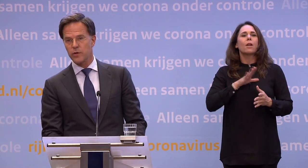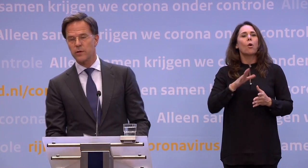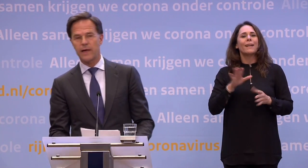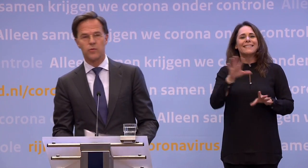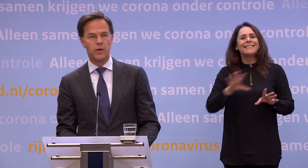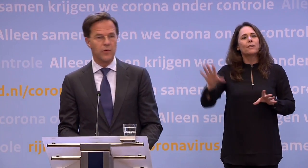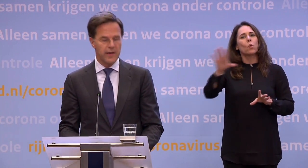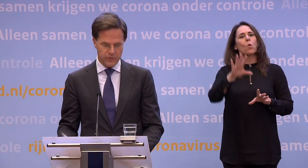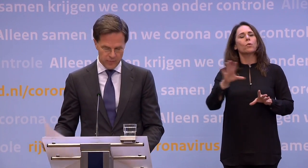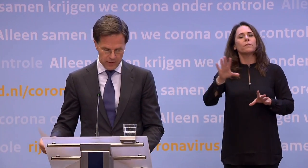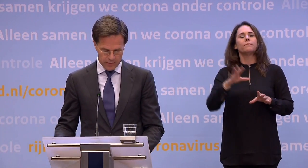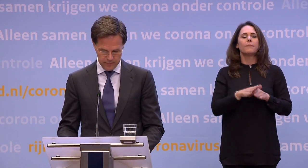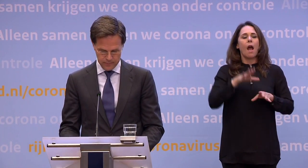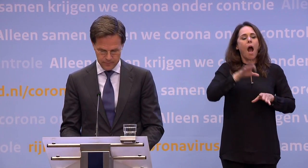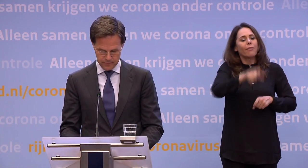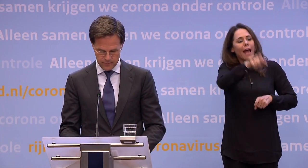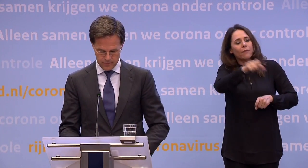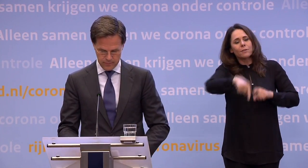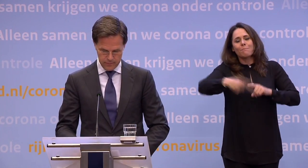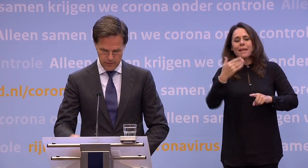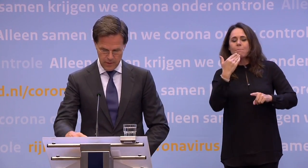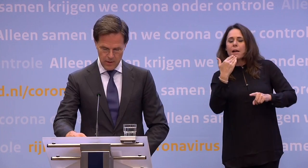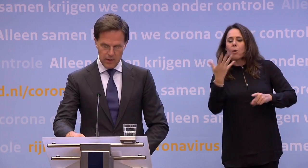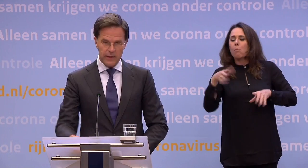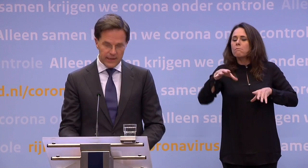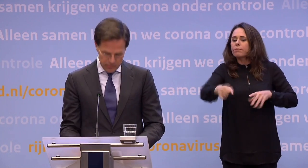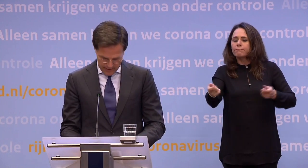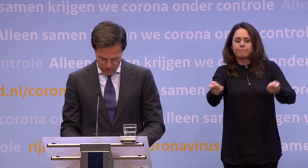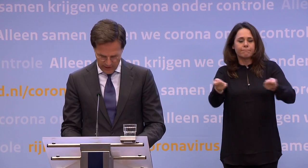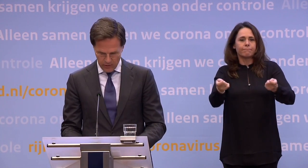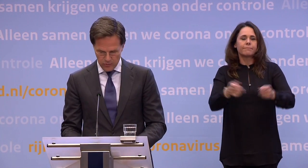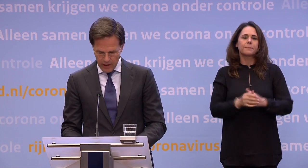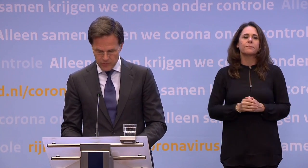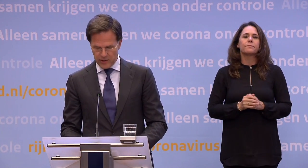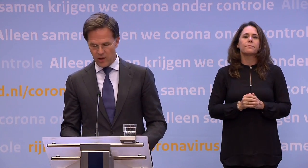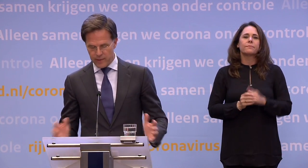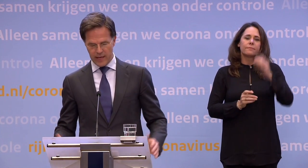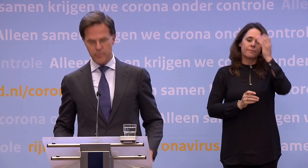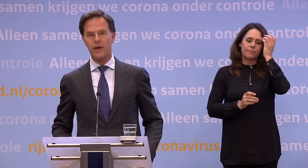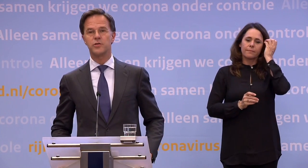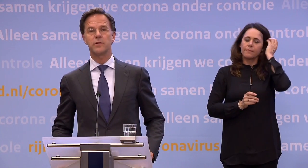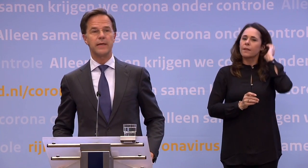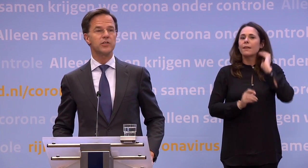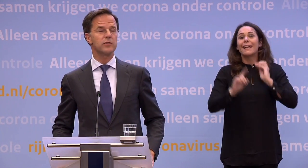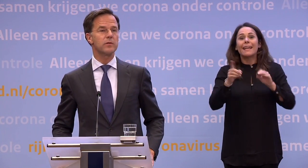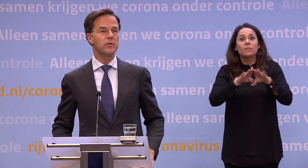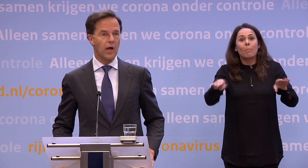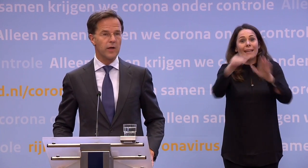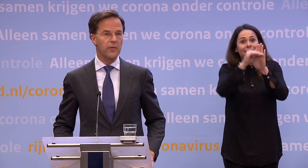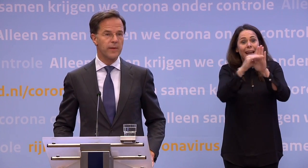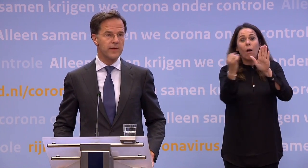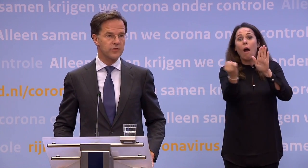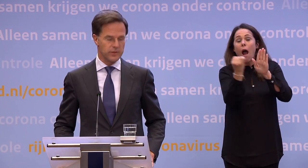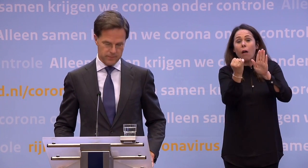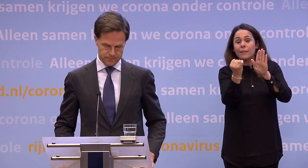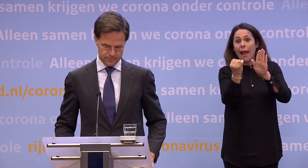sectoren en door handhavers makkelijker. De eerste basisregel, die altijd geldt binnen en buiten, is de